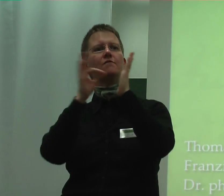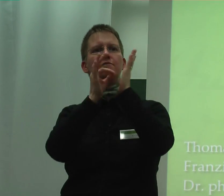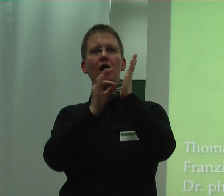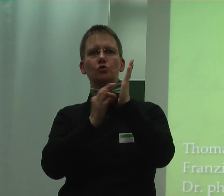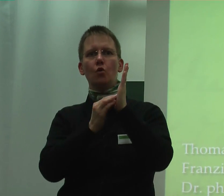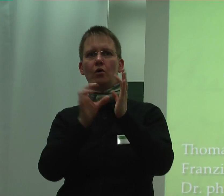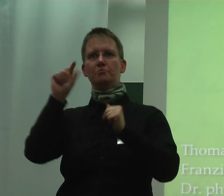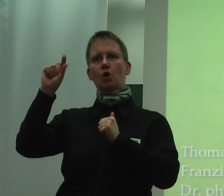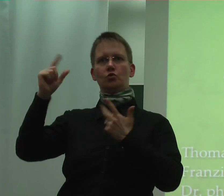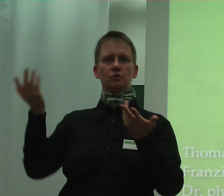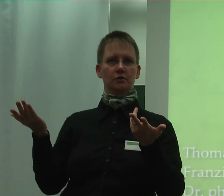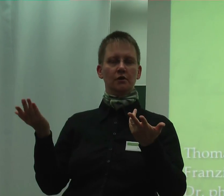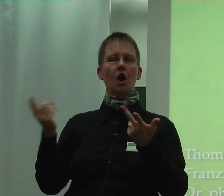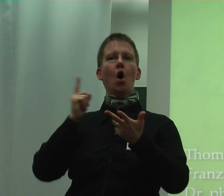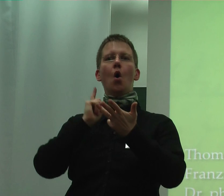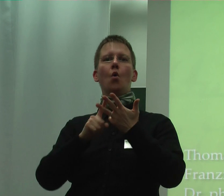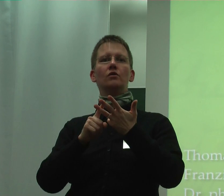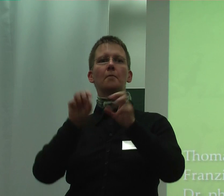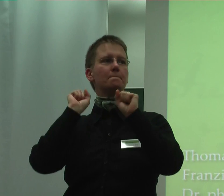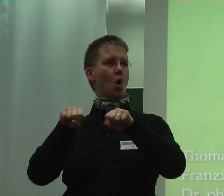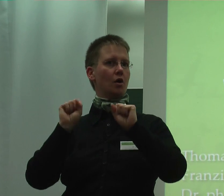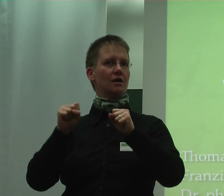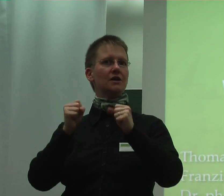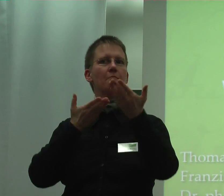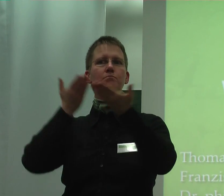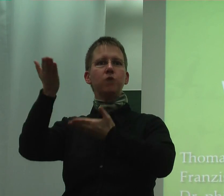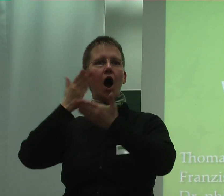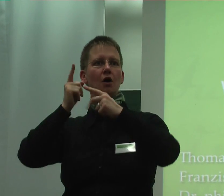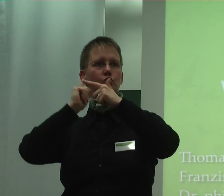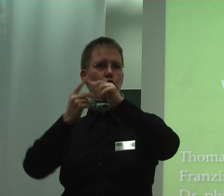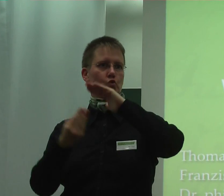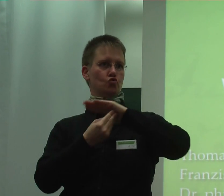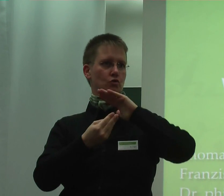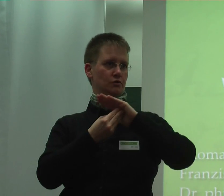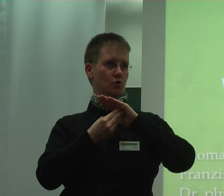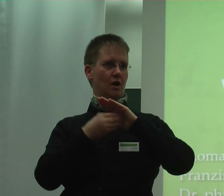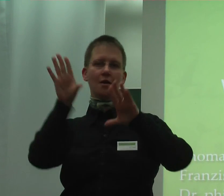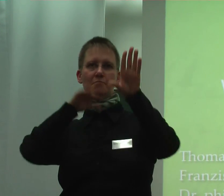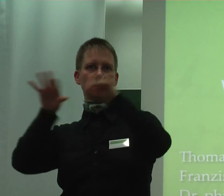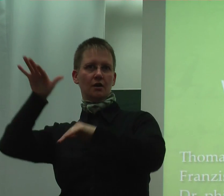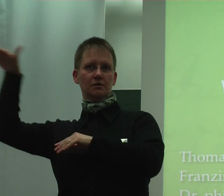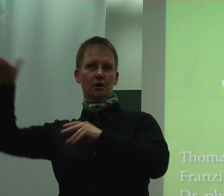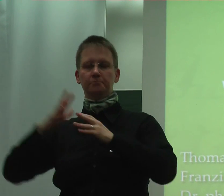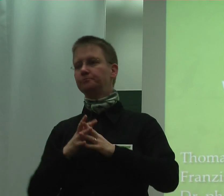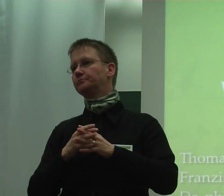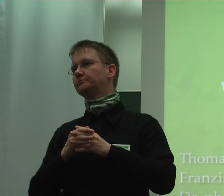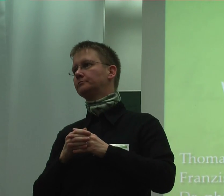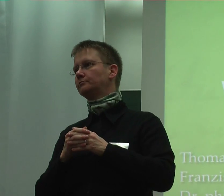Rolle spielen können und welche Möglichkeiten der Beratung und Unterstützung der Beteiligten haben. Dazu